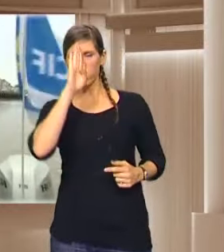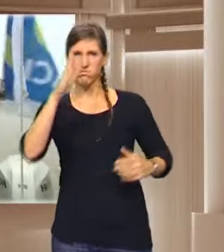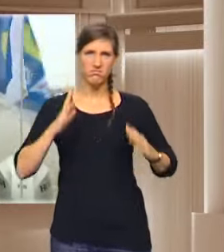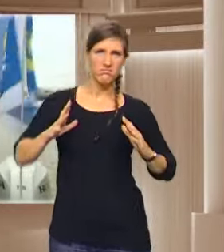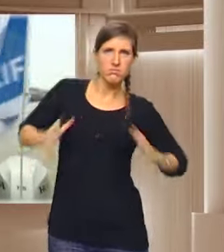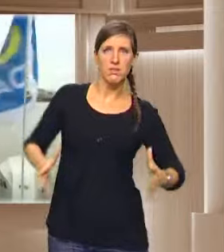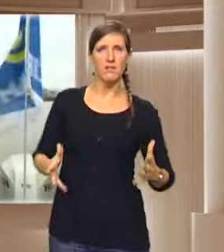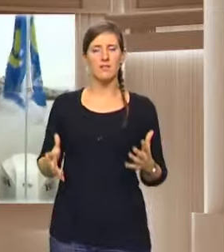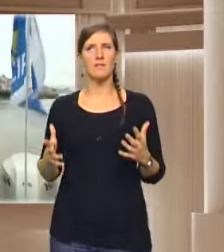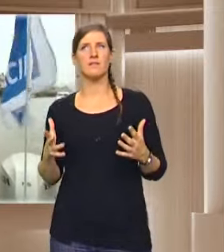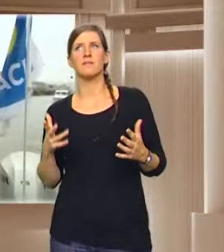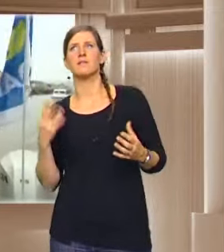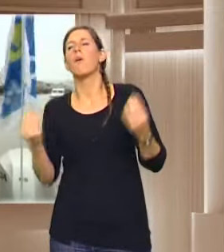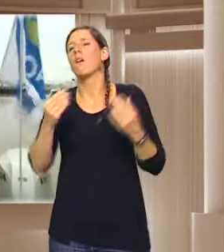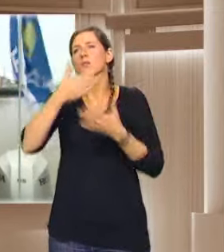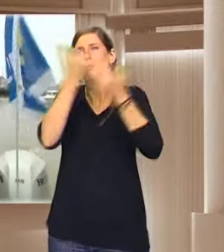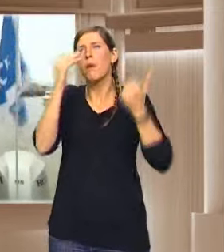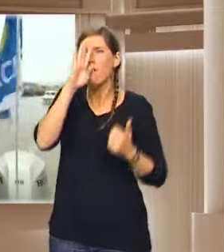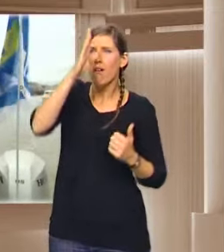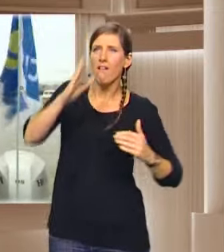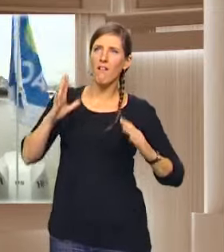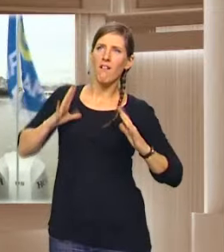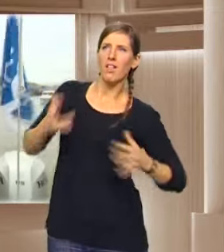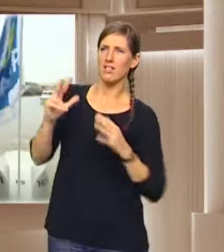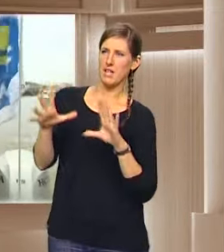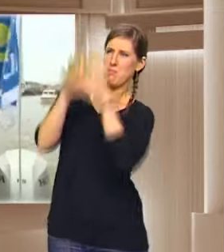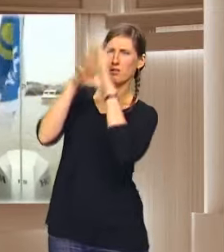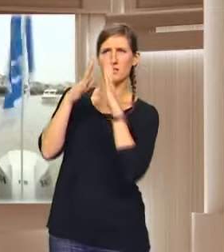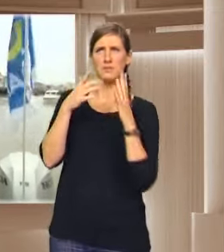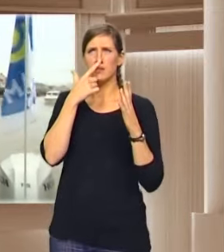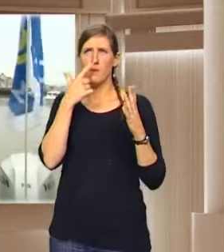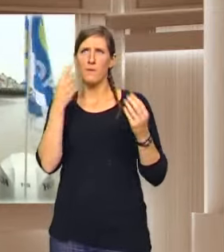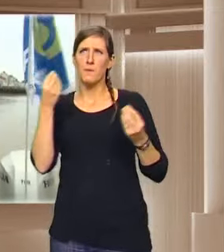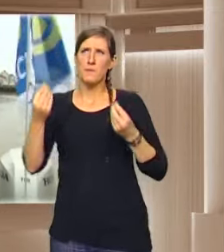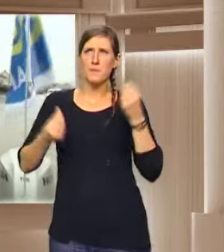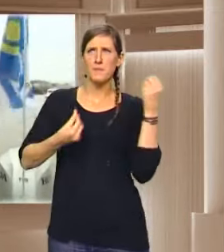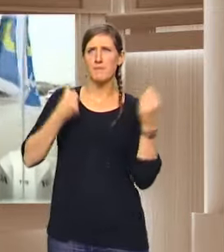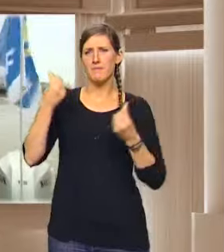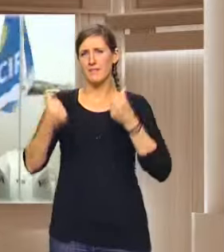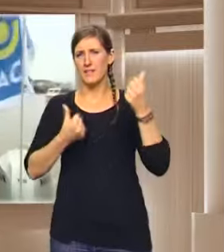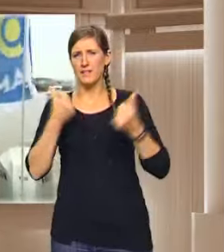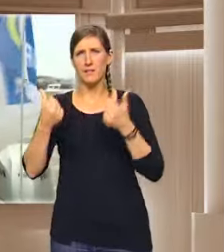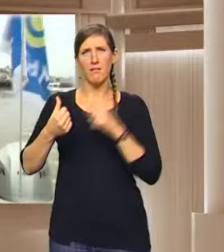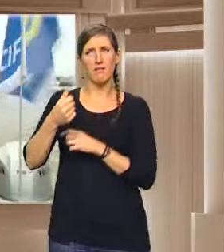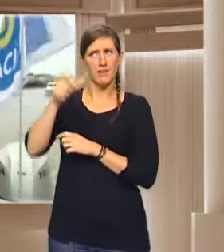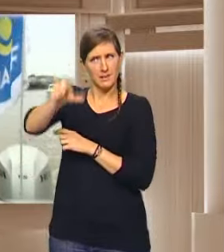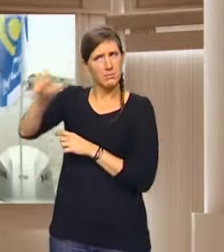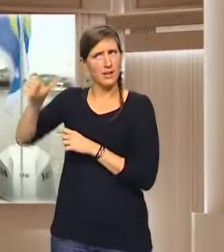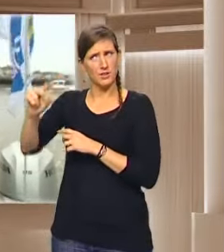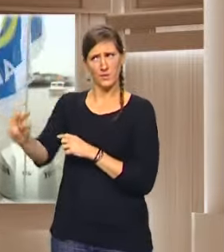Ouais, pense, héros, je sais pas. Mais en tout cas, des gens qui croient en leurs rêves et qui vont jusqu